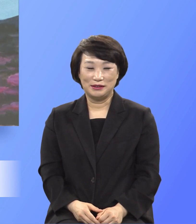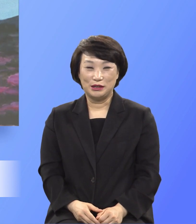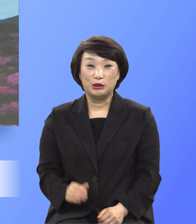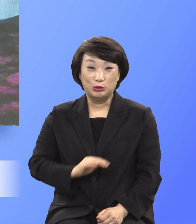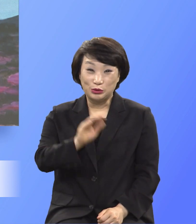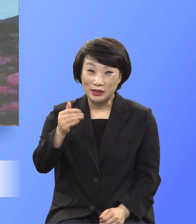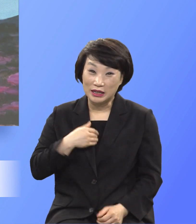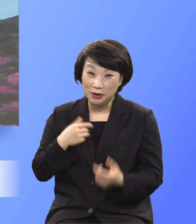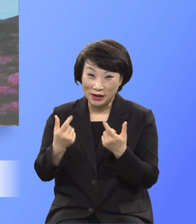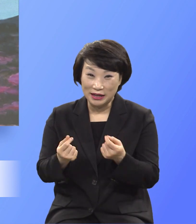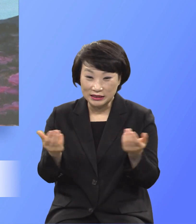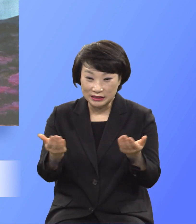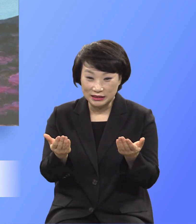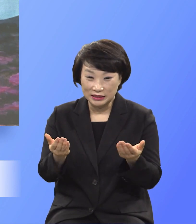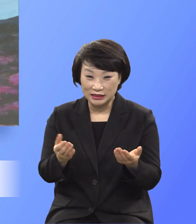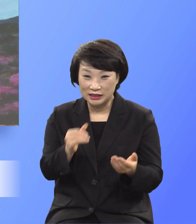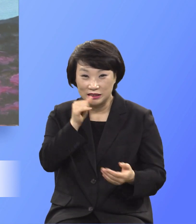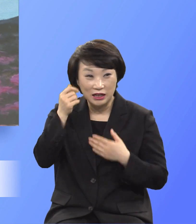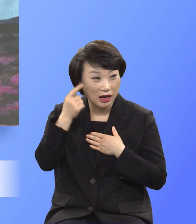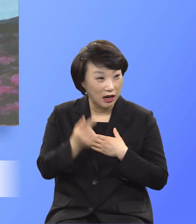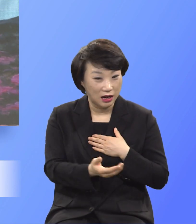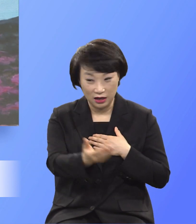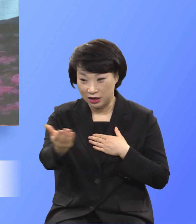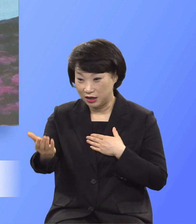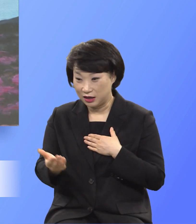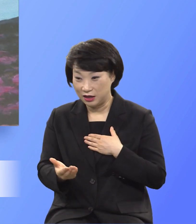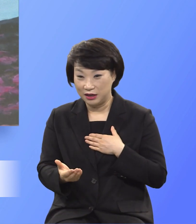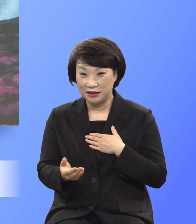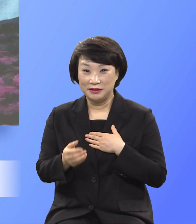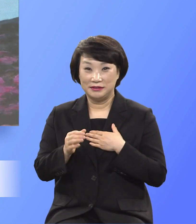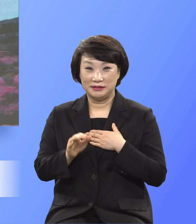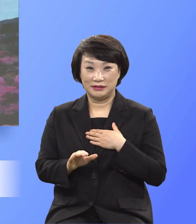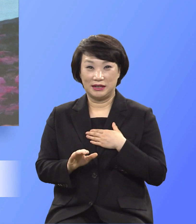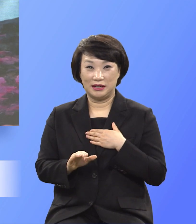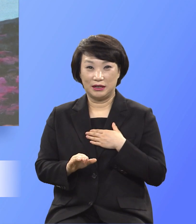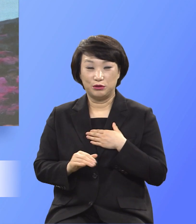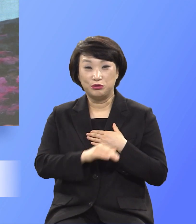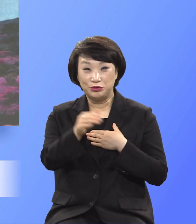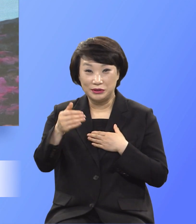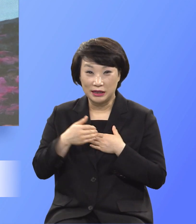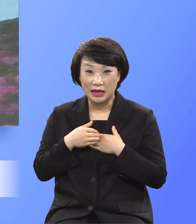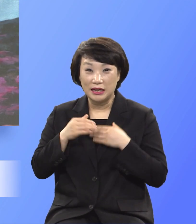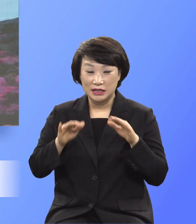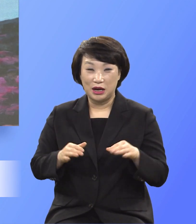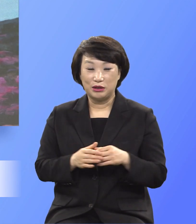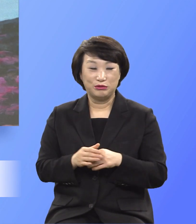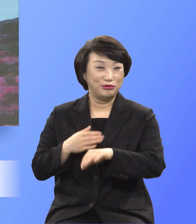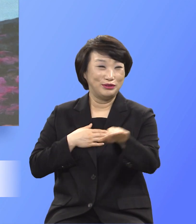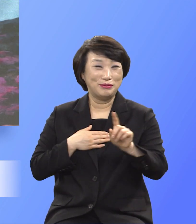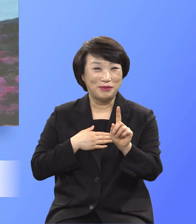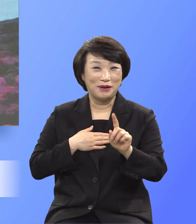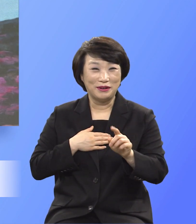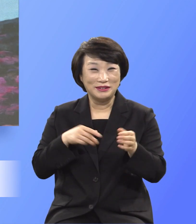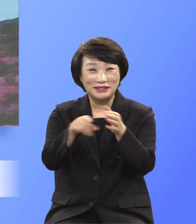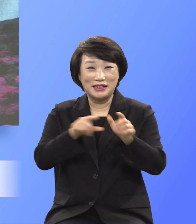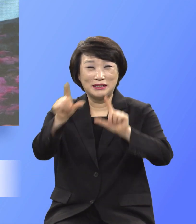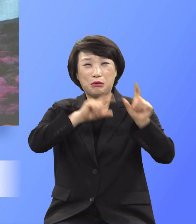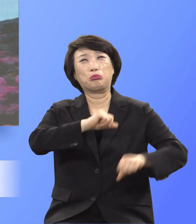그런 일이 있는가 여러분 보세요. 우리가 하고 싶은 대로 하잖아요. 그건